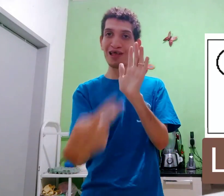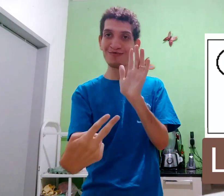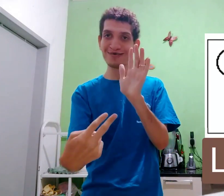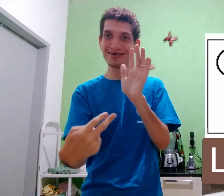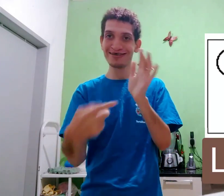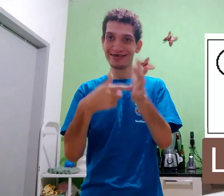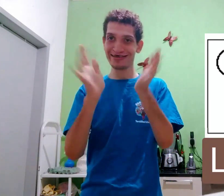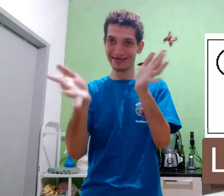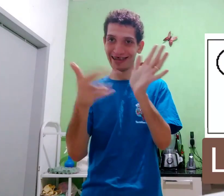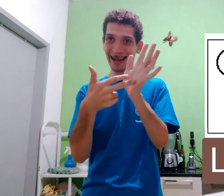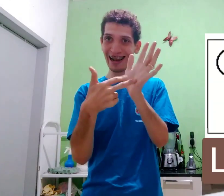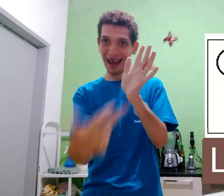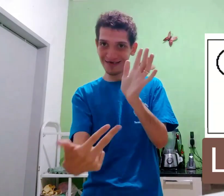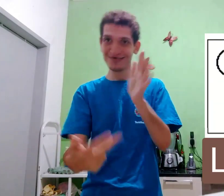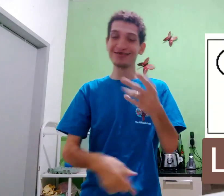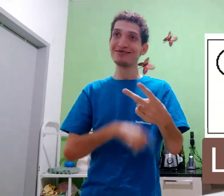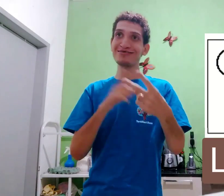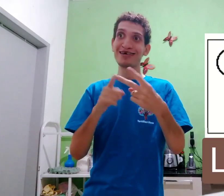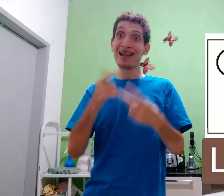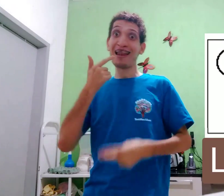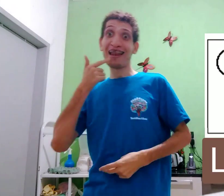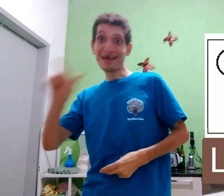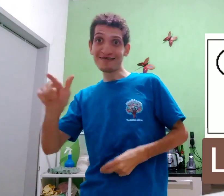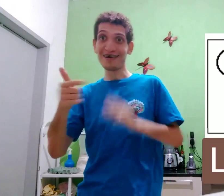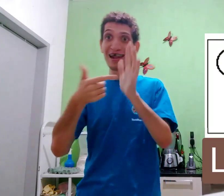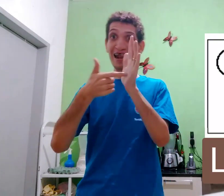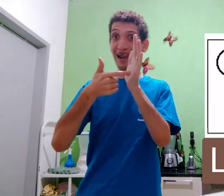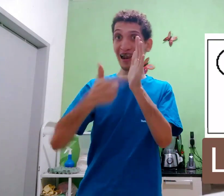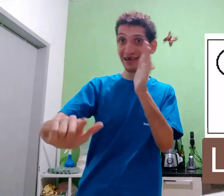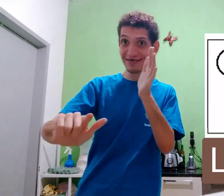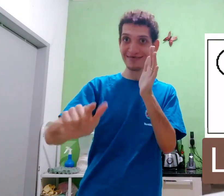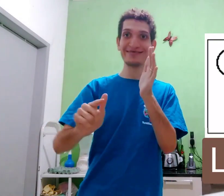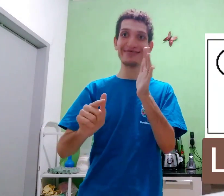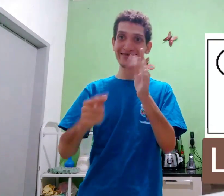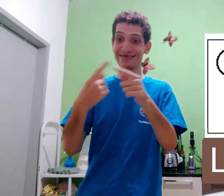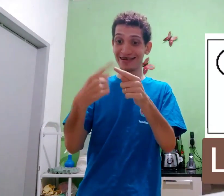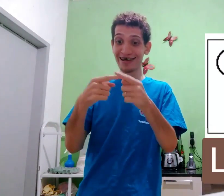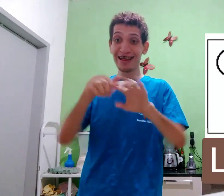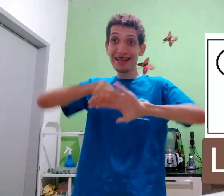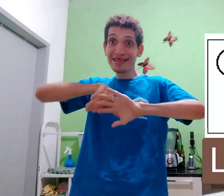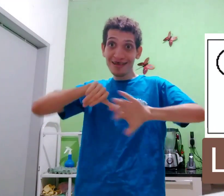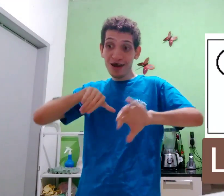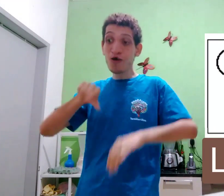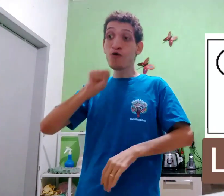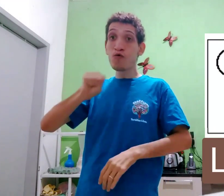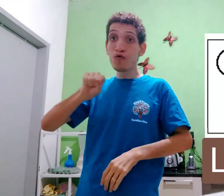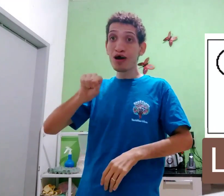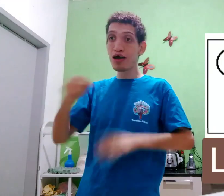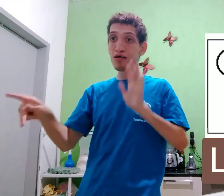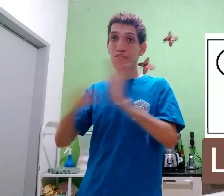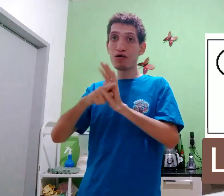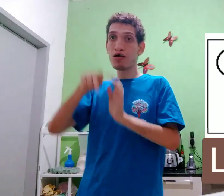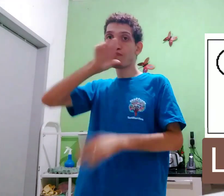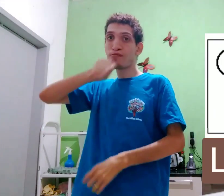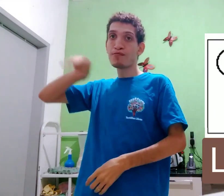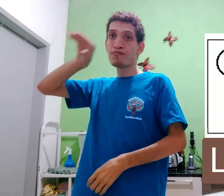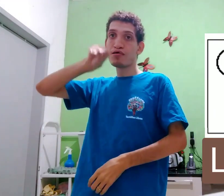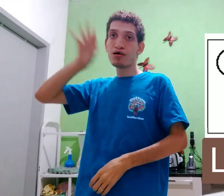língua e língua. Sinais assim, língua e língua. Porque separa o que